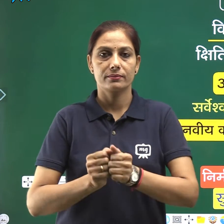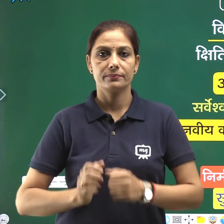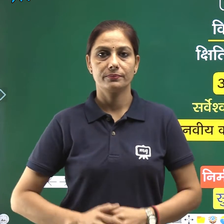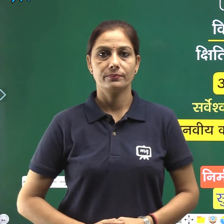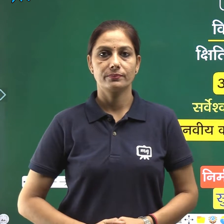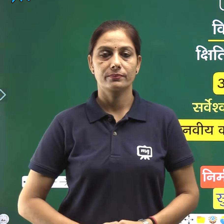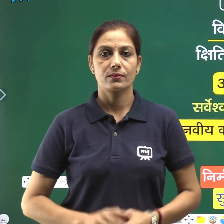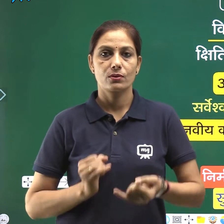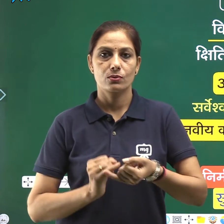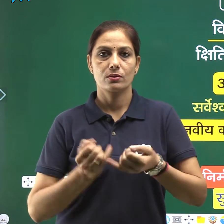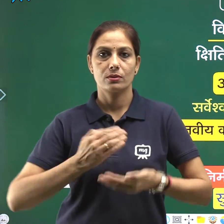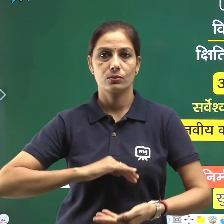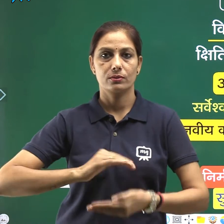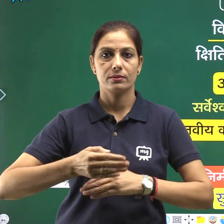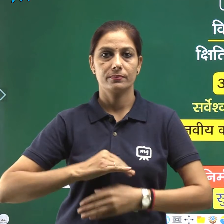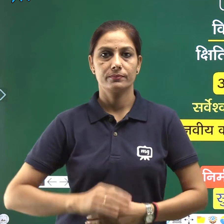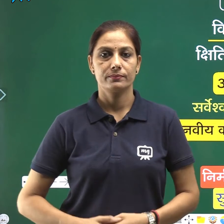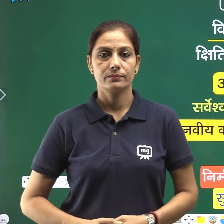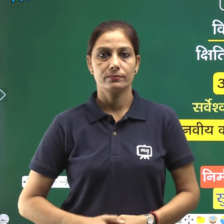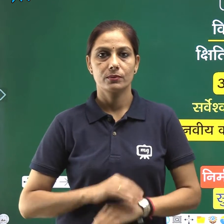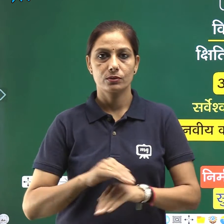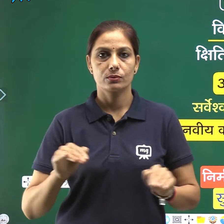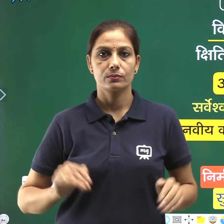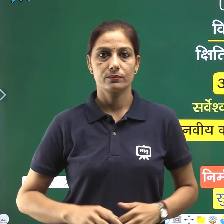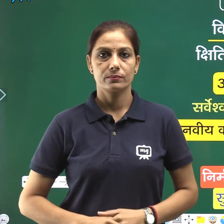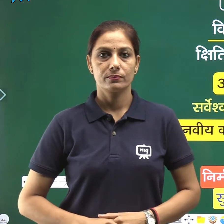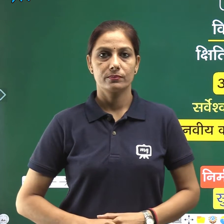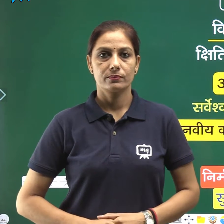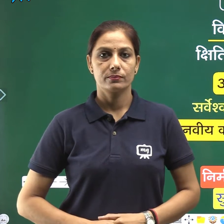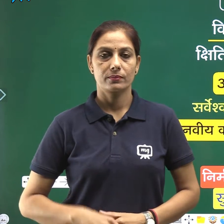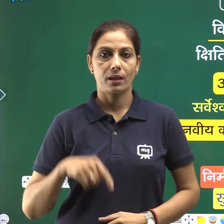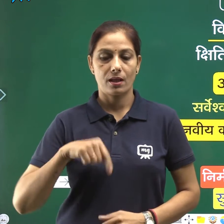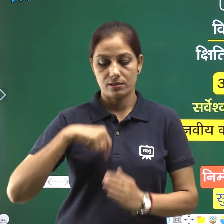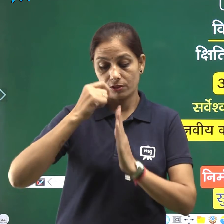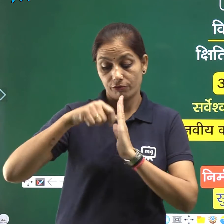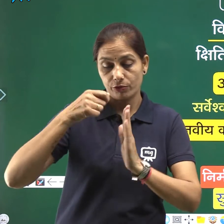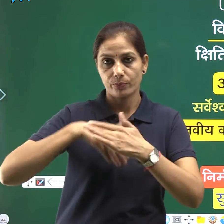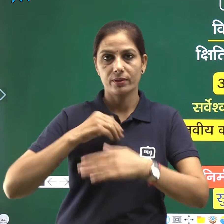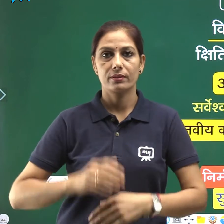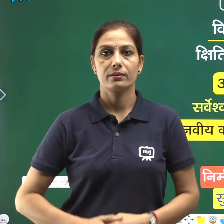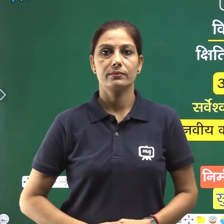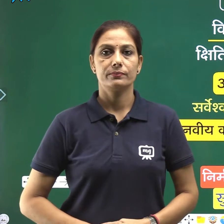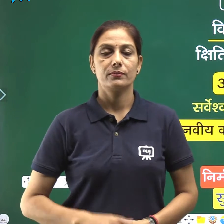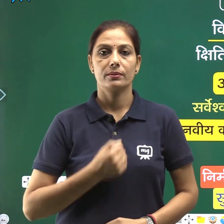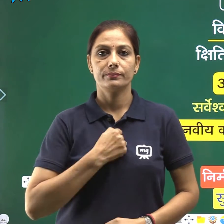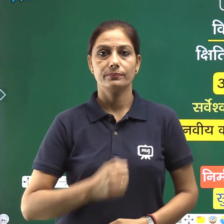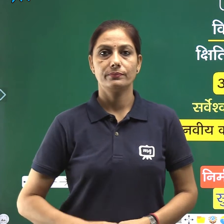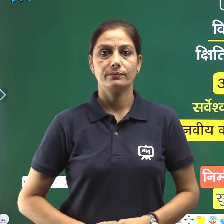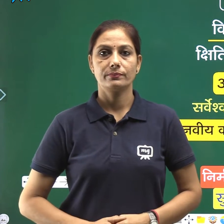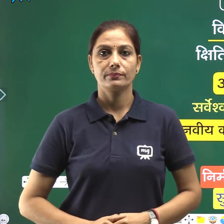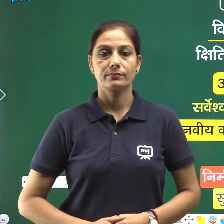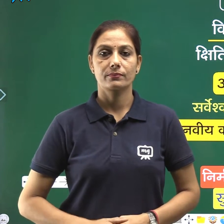हैं सुशिला चोधरी बच्चों आज के वीडियो में हम